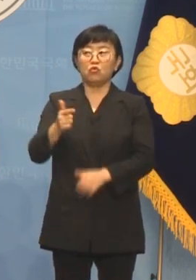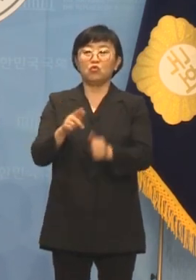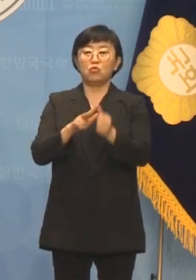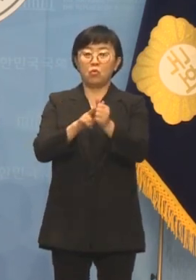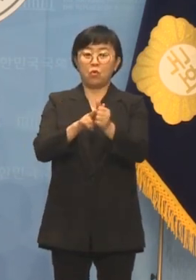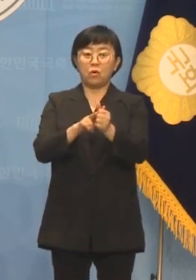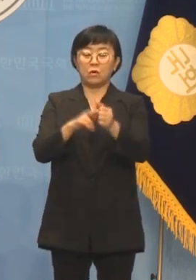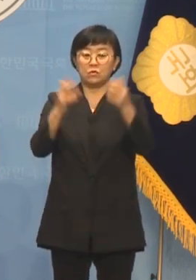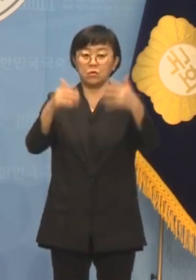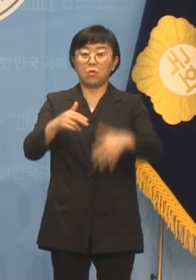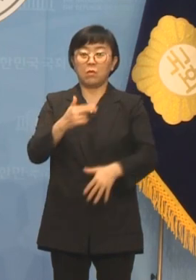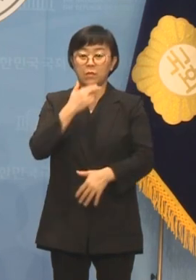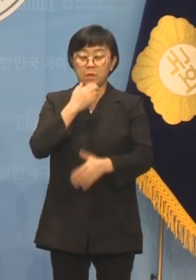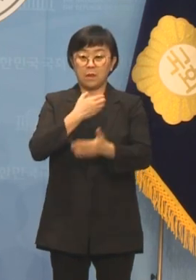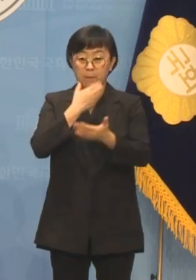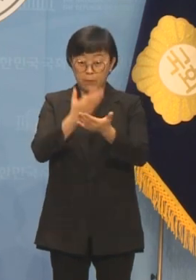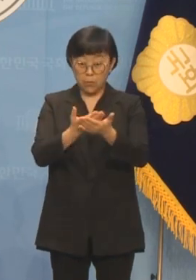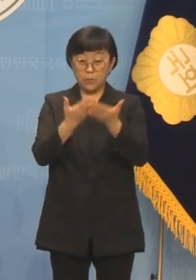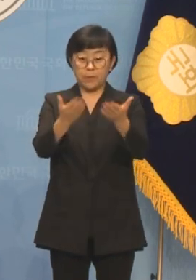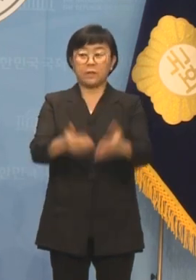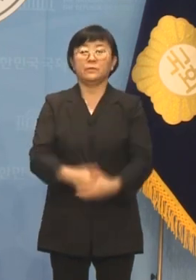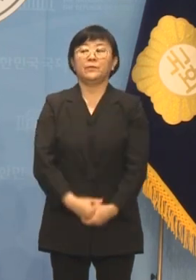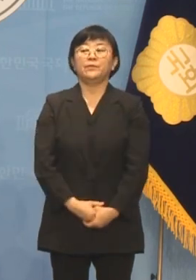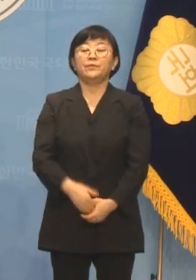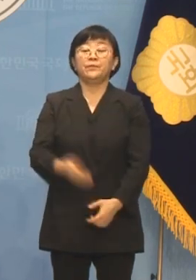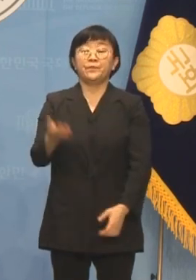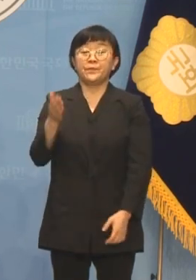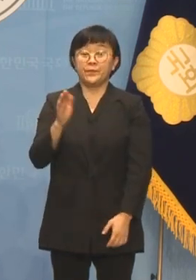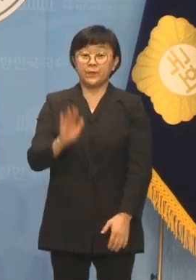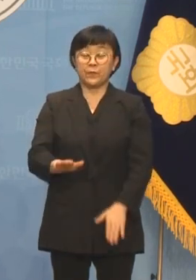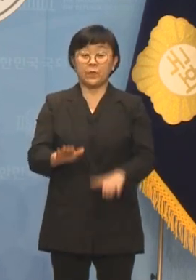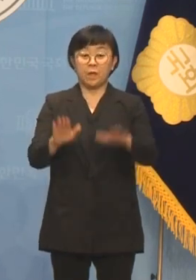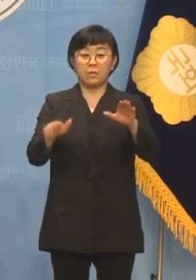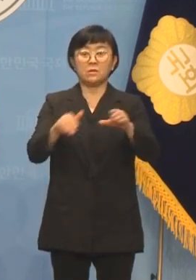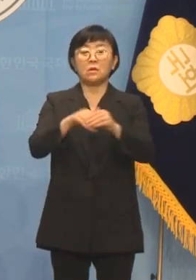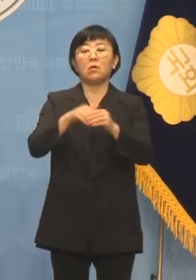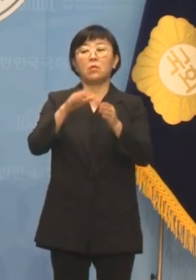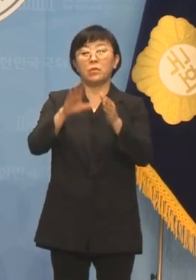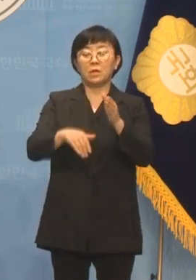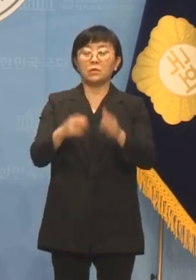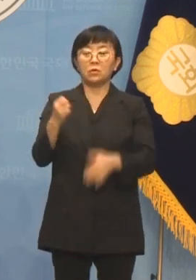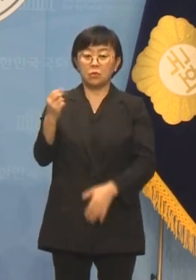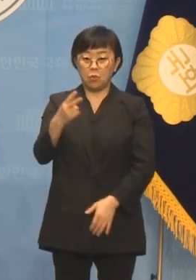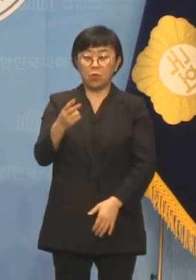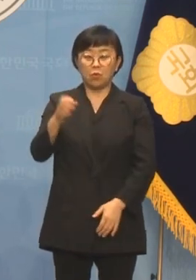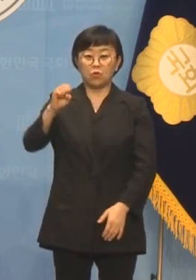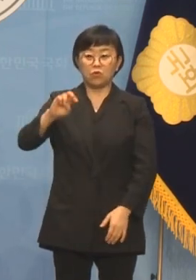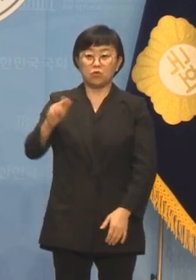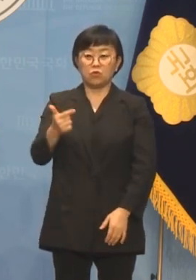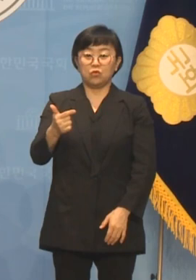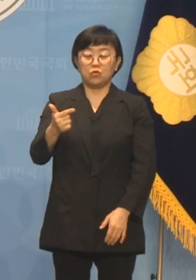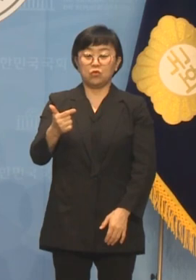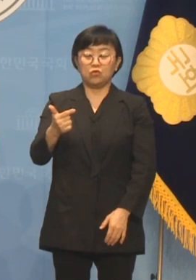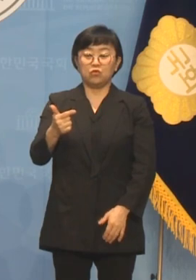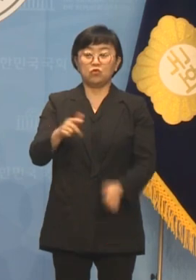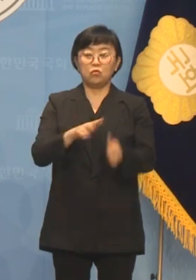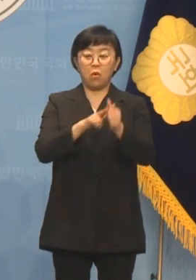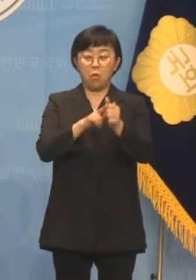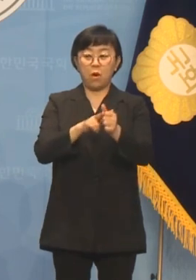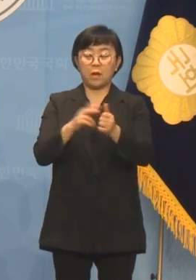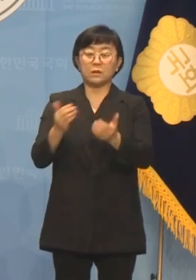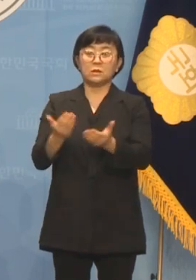조건 없는 양보를 했습니다. 그런데 이번 총선에서 또 윤종호 후보와 진보당이